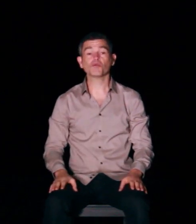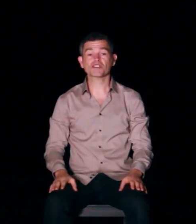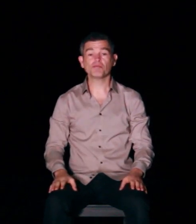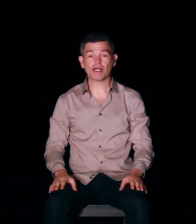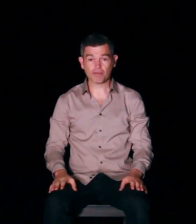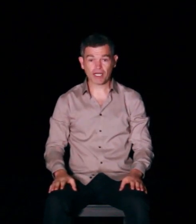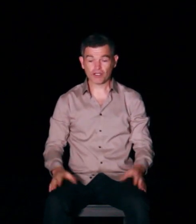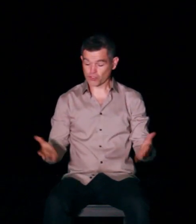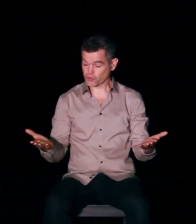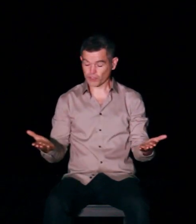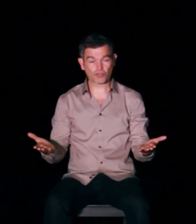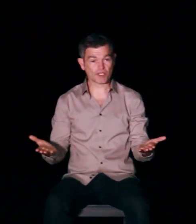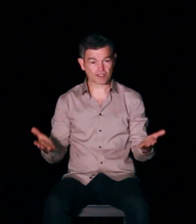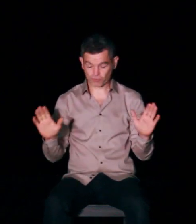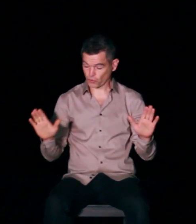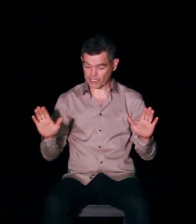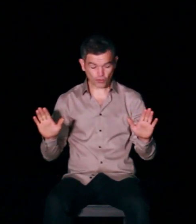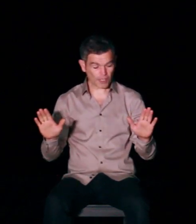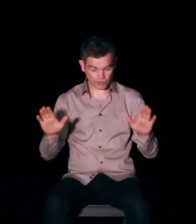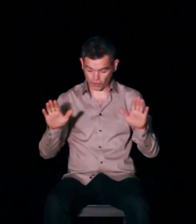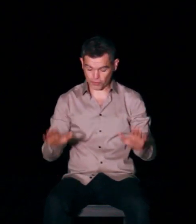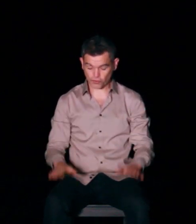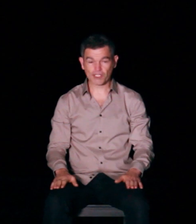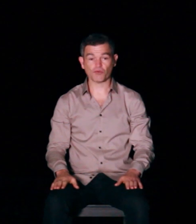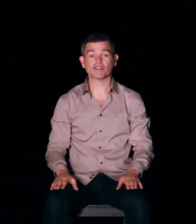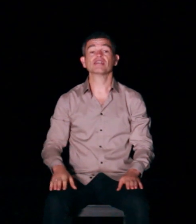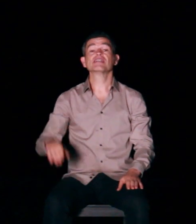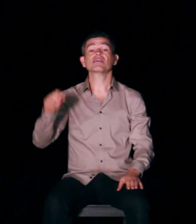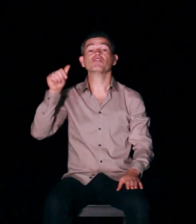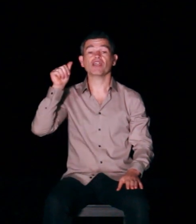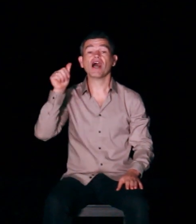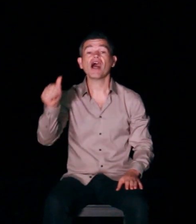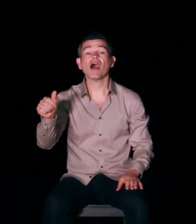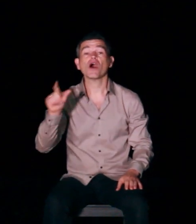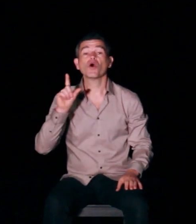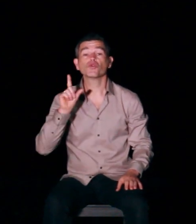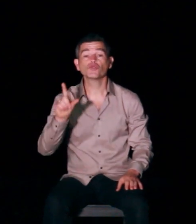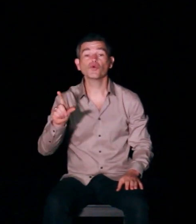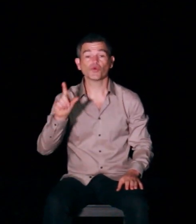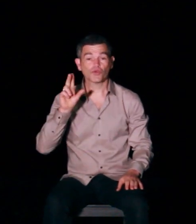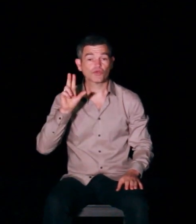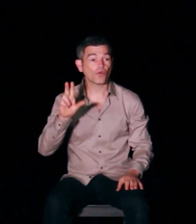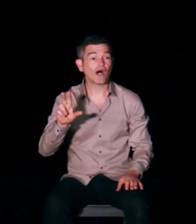commencer par les mains sur les cuisses. Donc les deux mains ensemble sur les cuisses. Ça va faire 1, 2, 3,